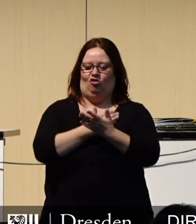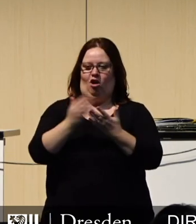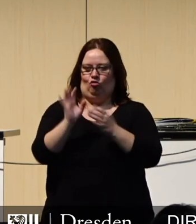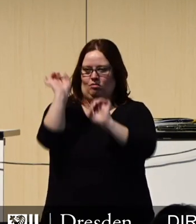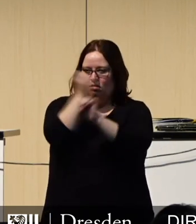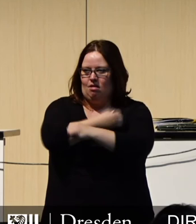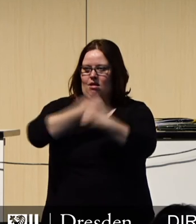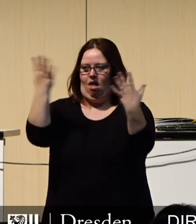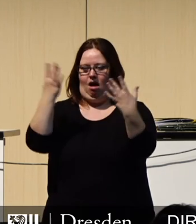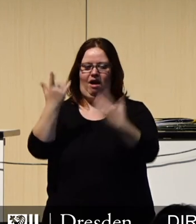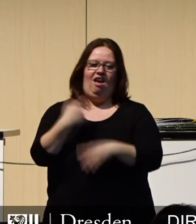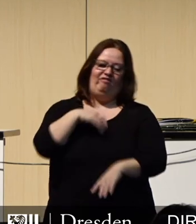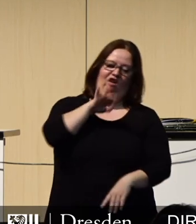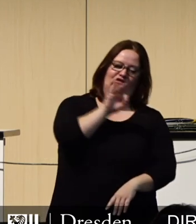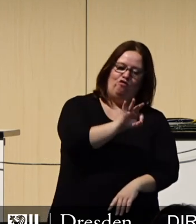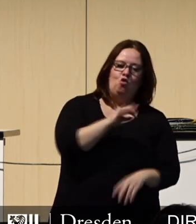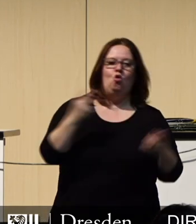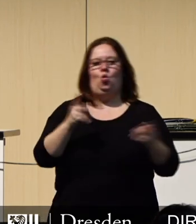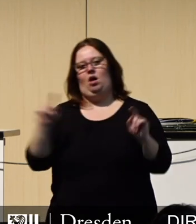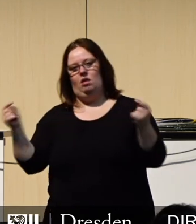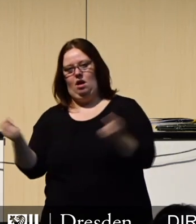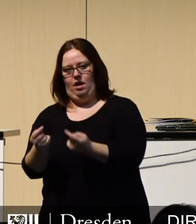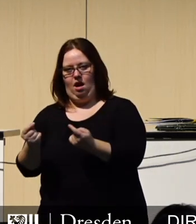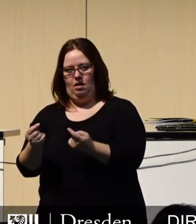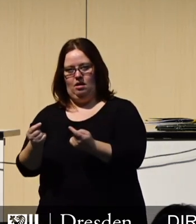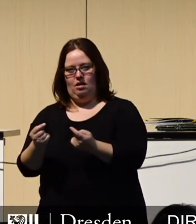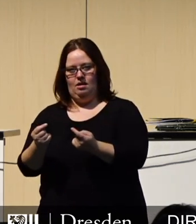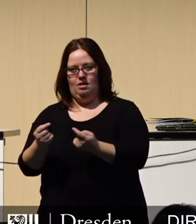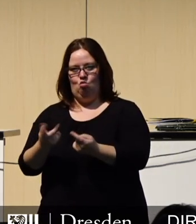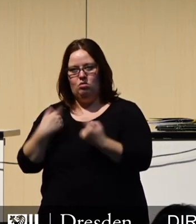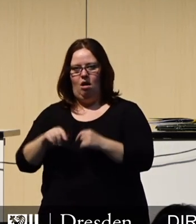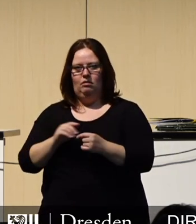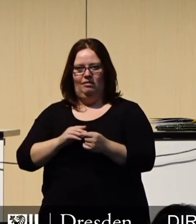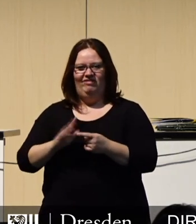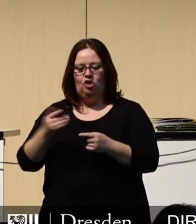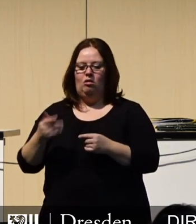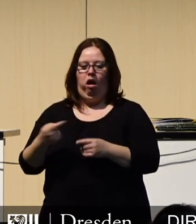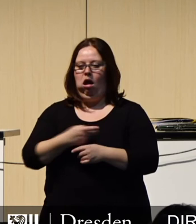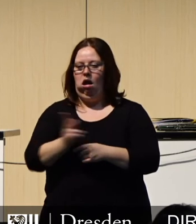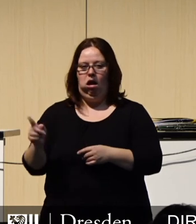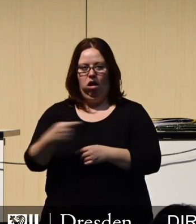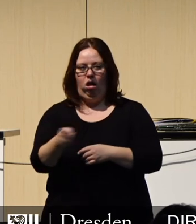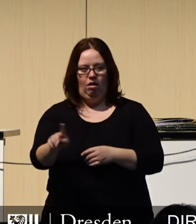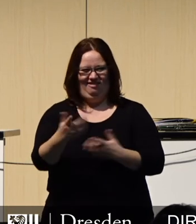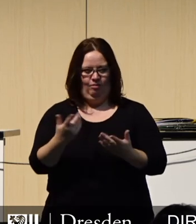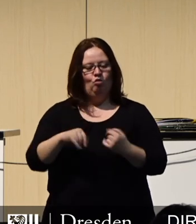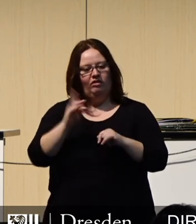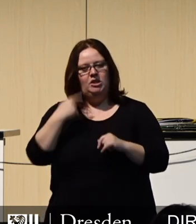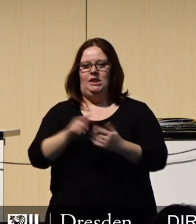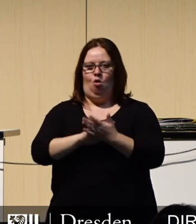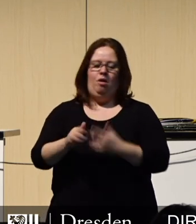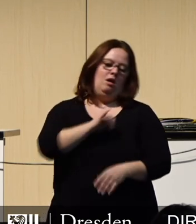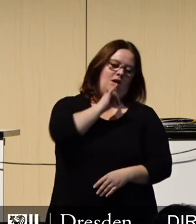oder gegen ein Projekt fällen und damit eine klare Linie einhalten. Ich glaube, damit ernten wir deutlich mehr Verständnis,